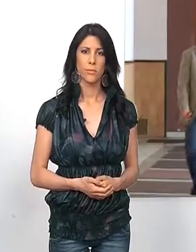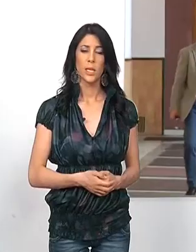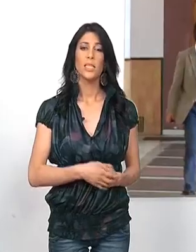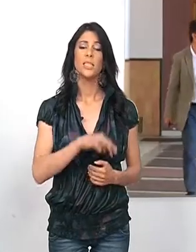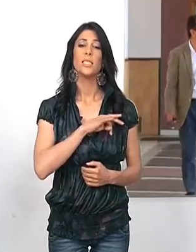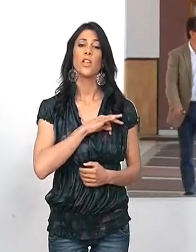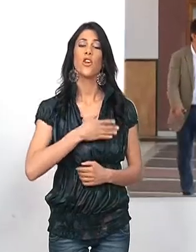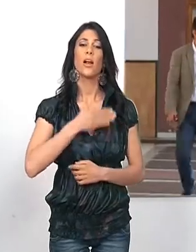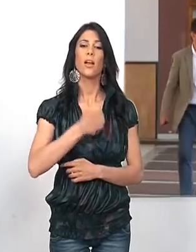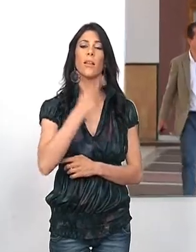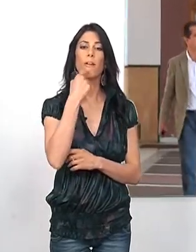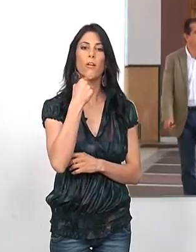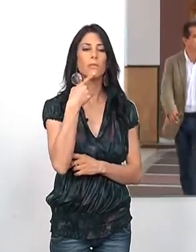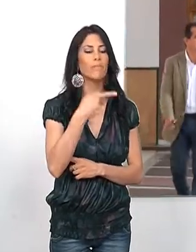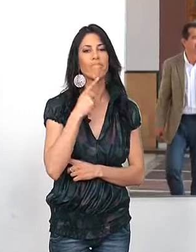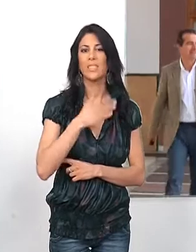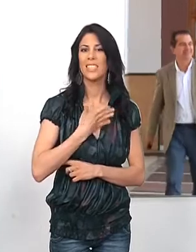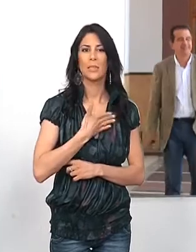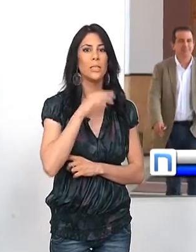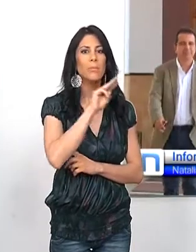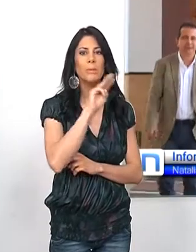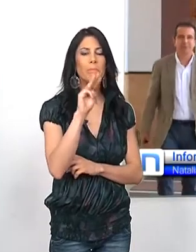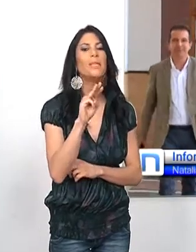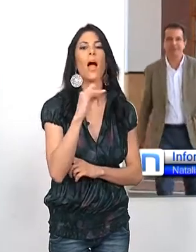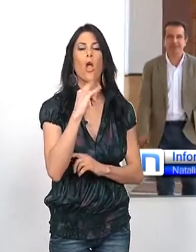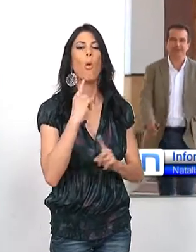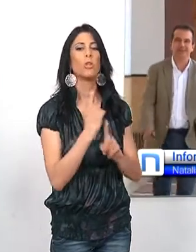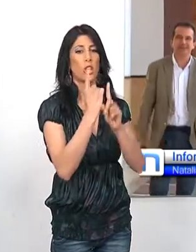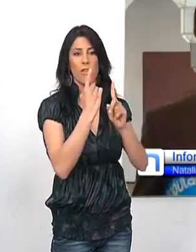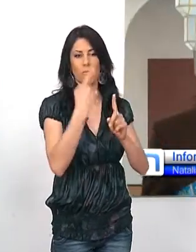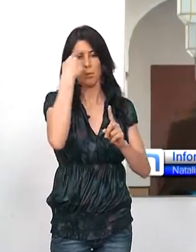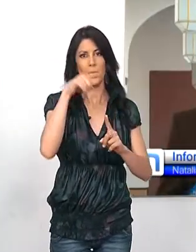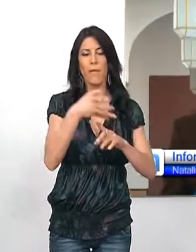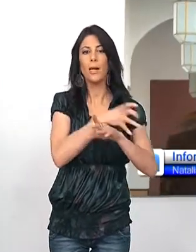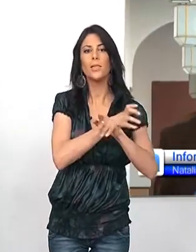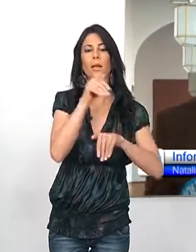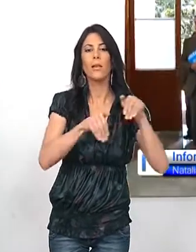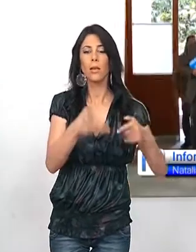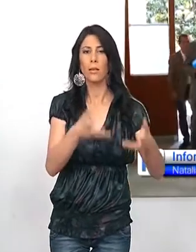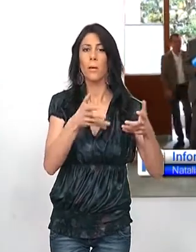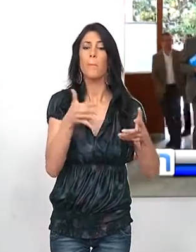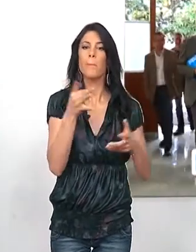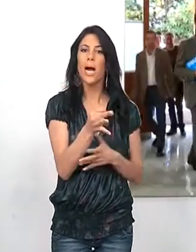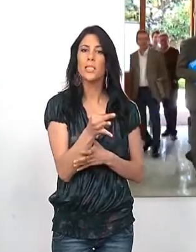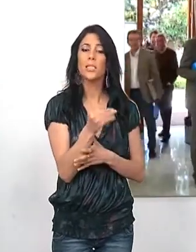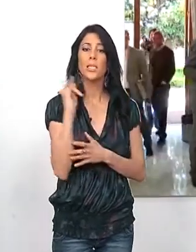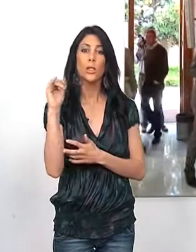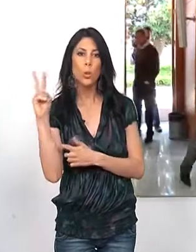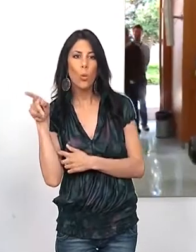Carlos Rojas lamenta que el Partido Popular vaya a estar en la oposición a pesar de haber ganado las elecciones y que hayan sido los militantes de Izquierda